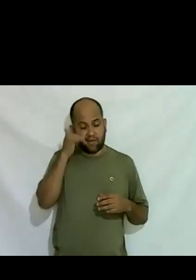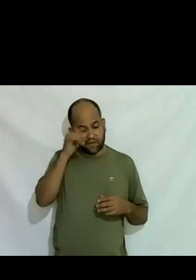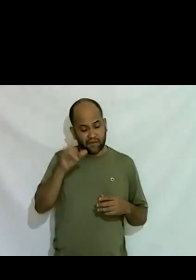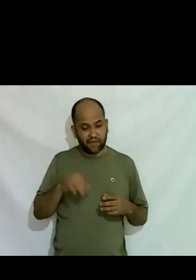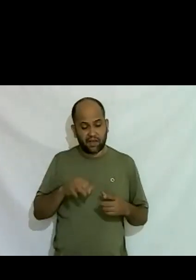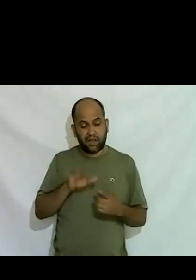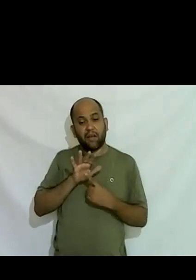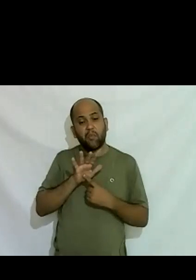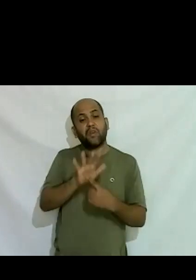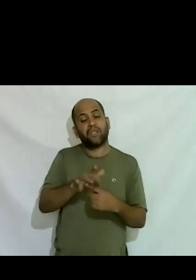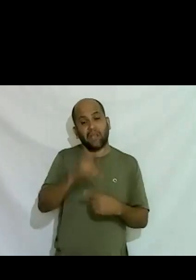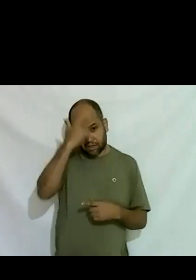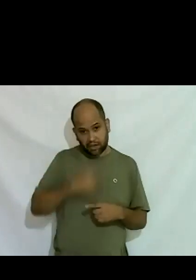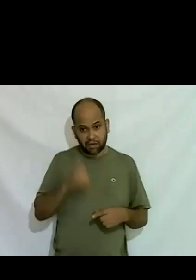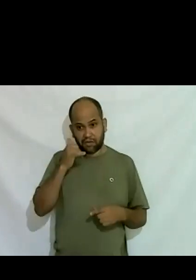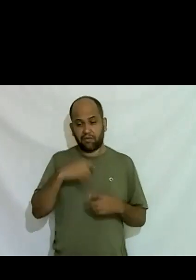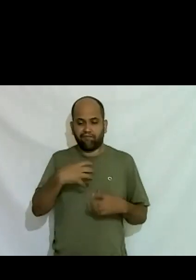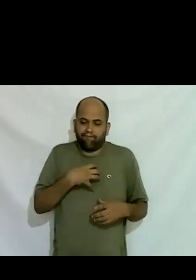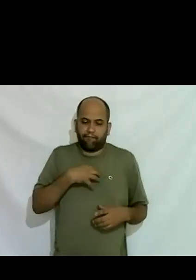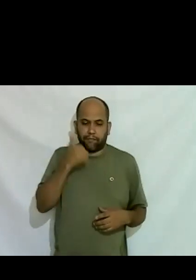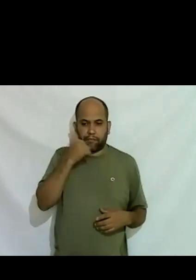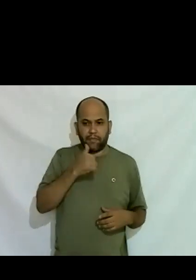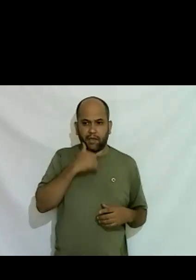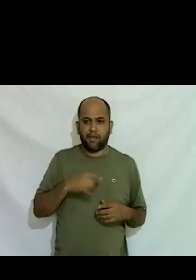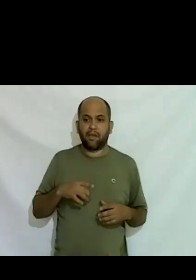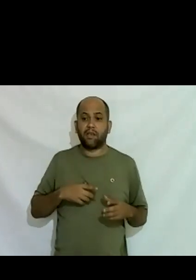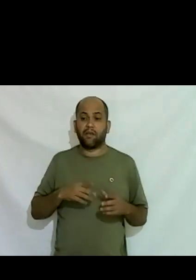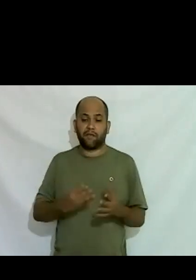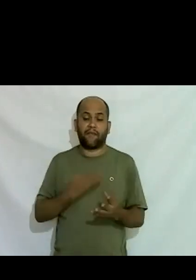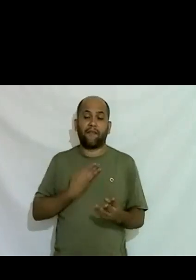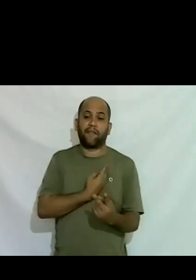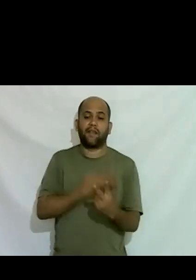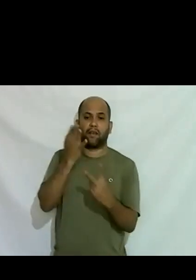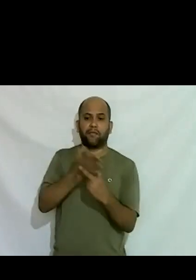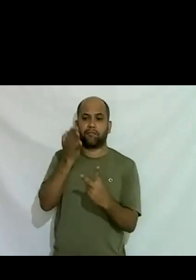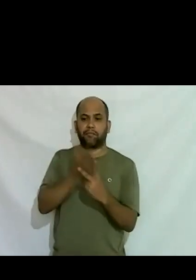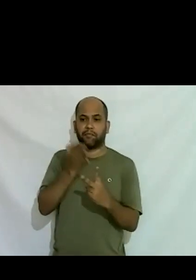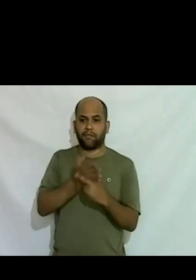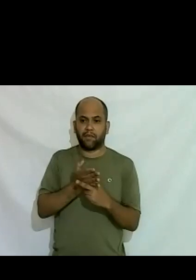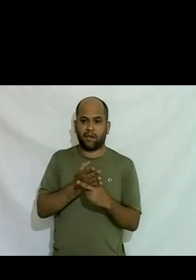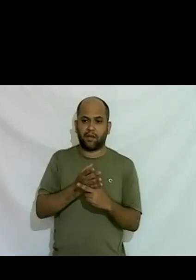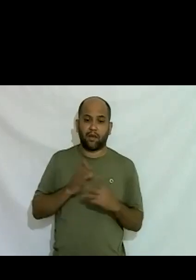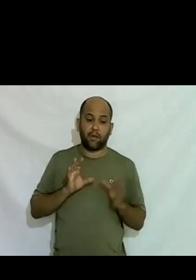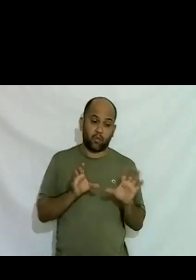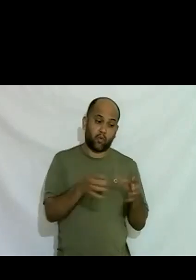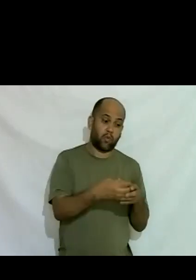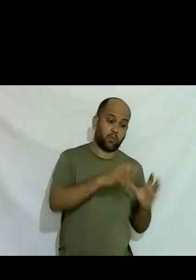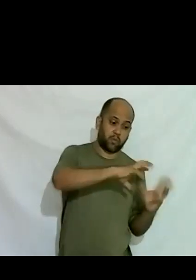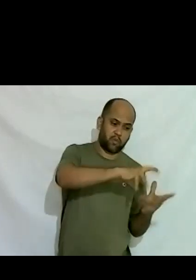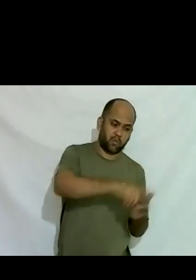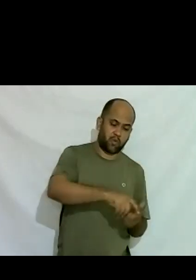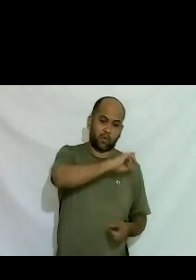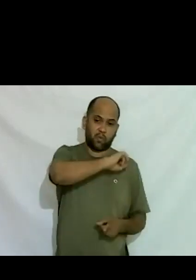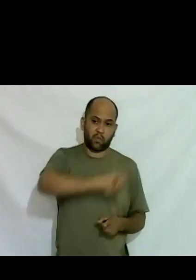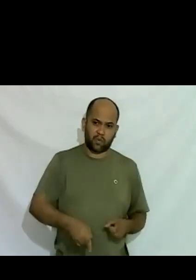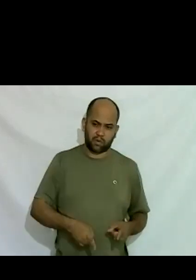identificava com o feminino e passei a levar uma vida dupla né eu entendi que pro mundo era proibido eu dizer como eu me